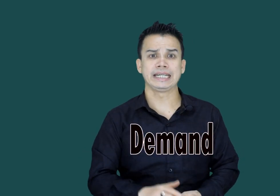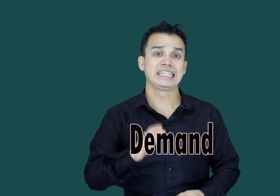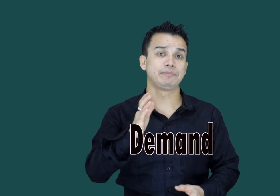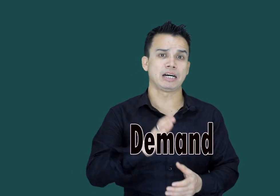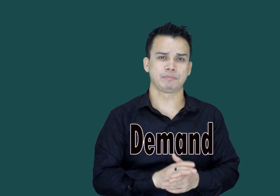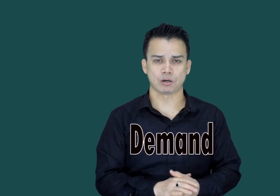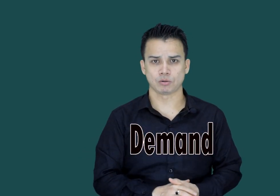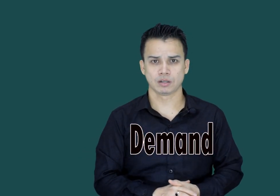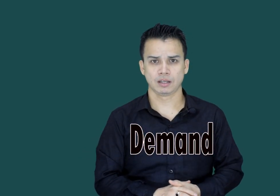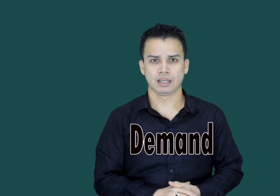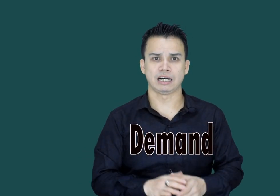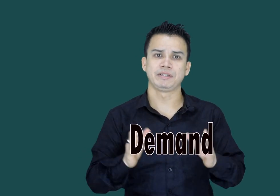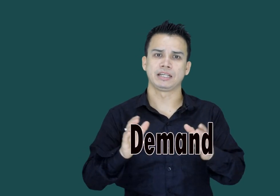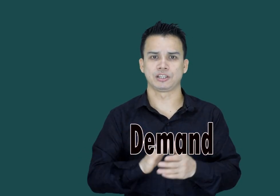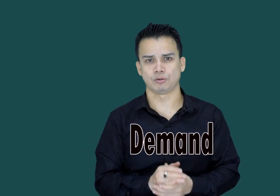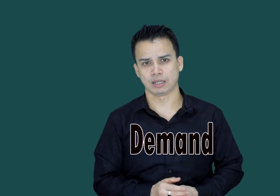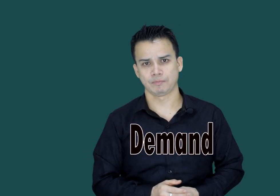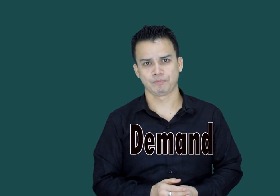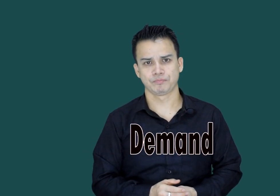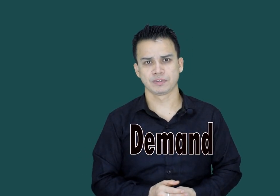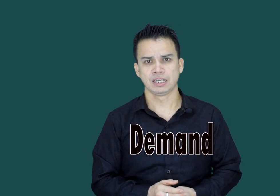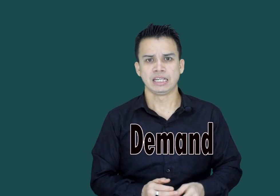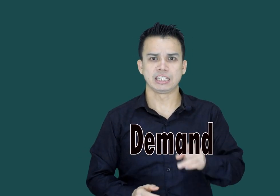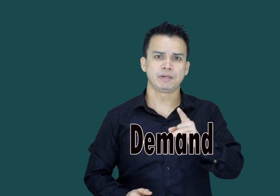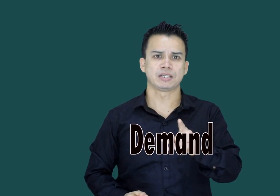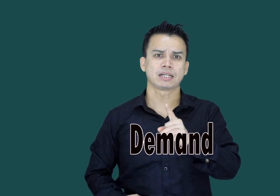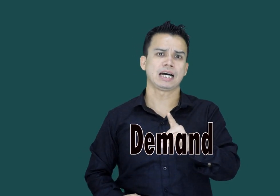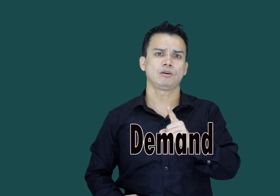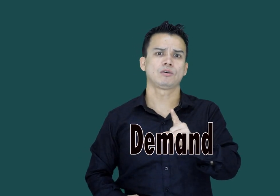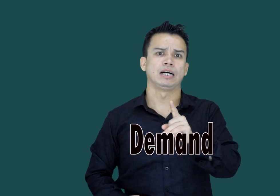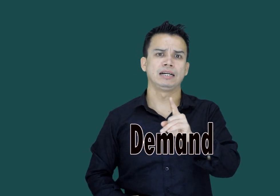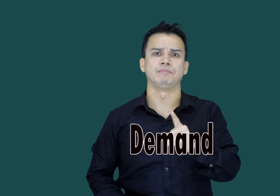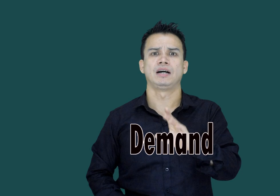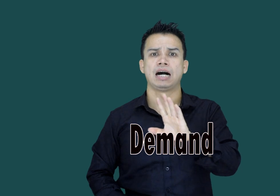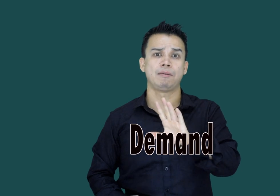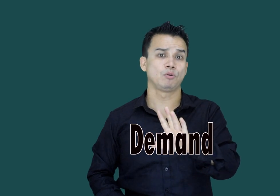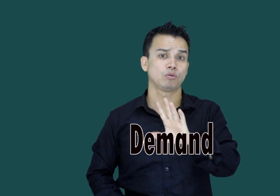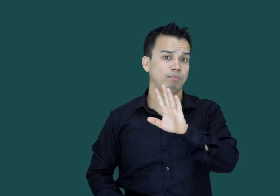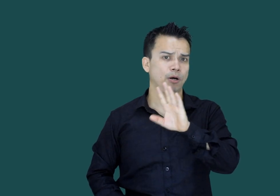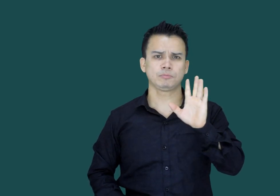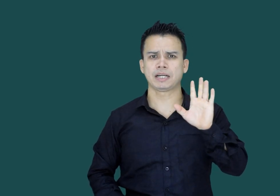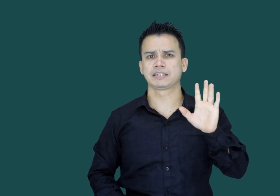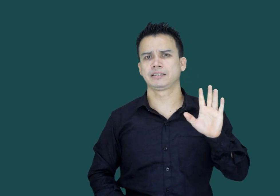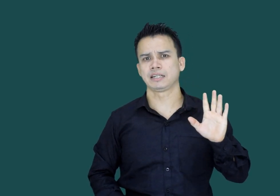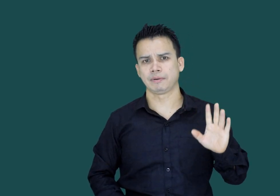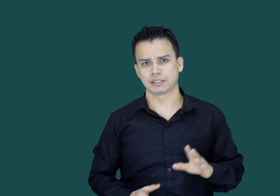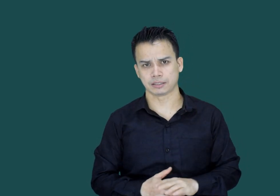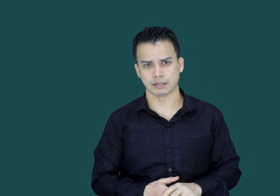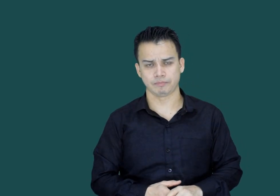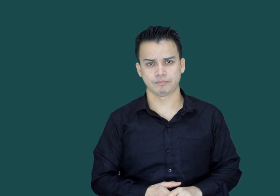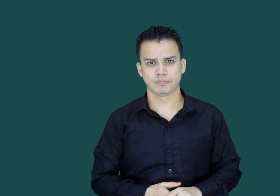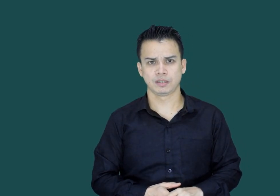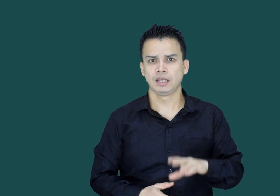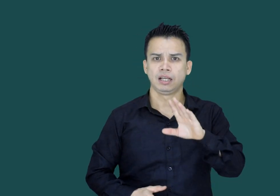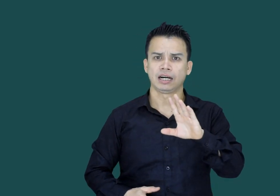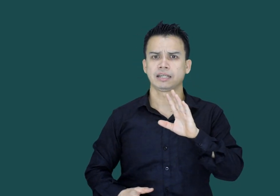ڈیمان پر روک اب یہ کیسے ہوگا اس میں سرکار اور ہم عام لوگ بہت بڑا کردار نبا سکتے ہیں اگر